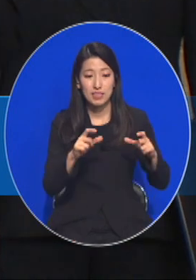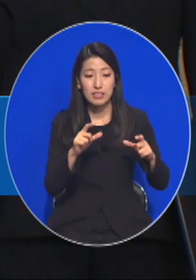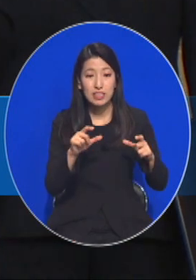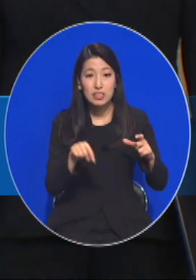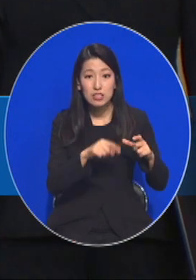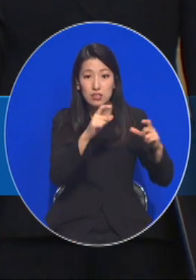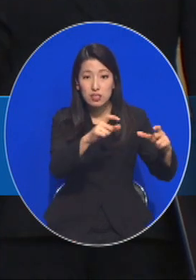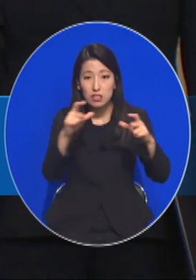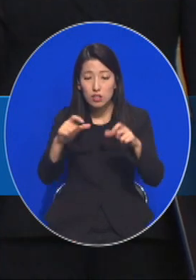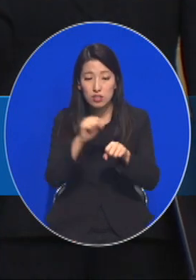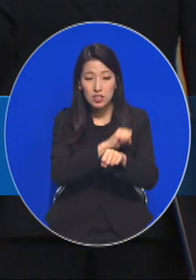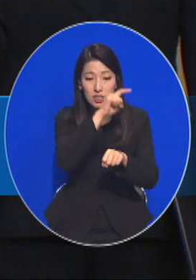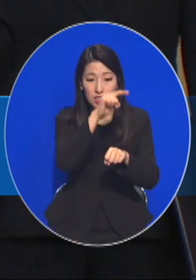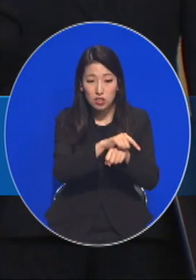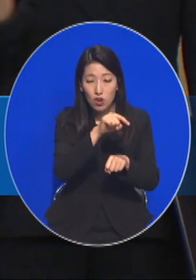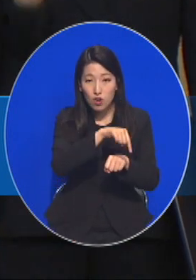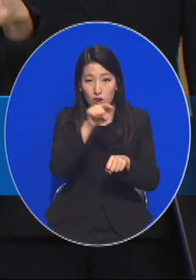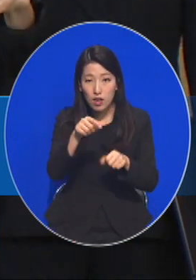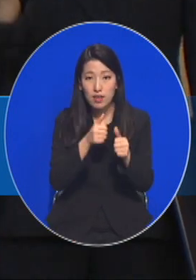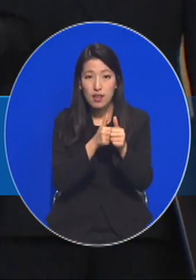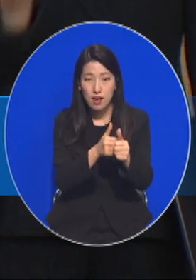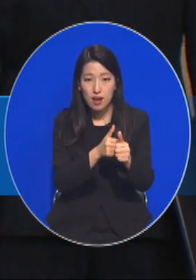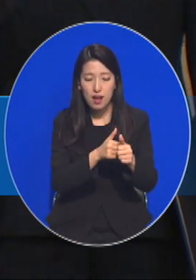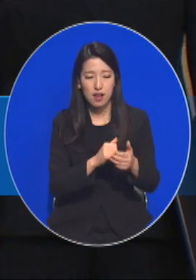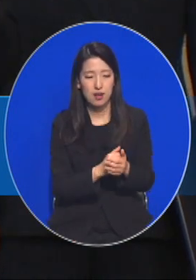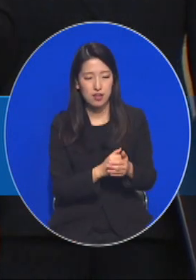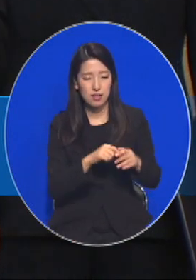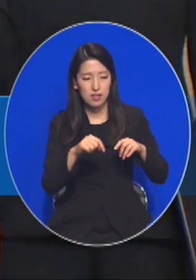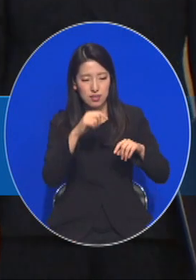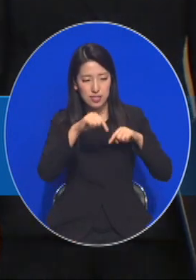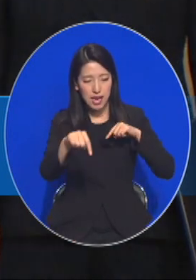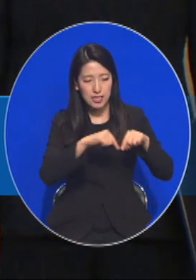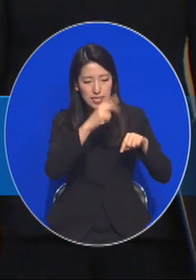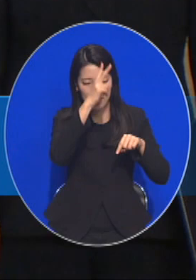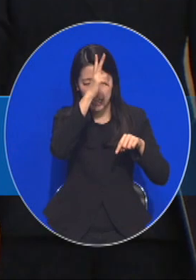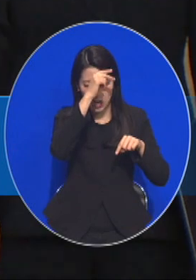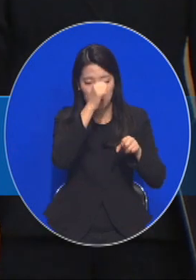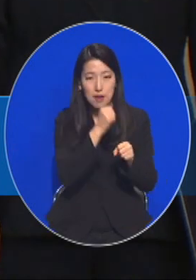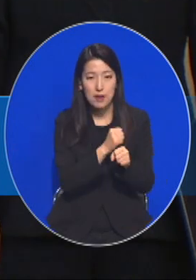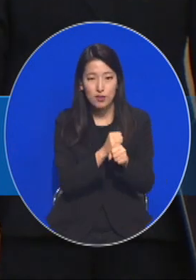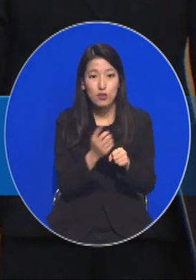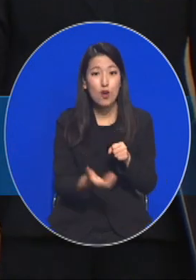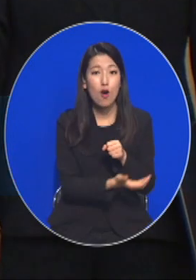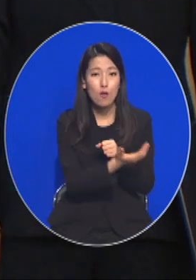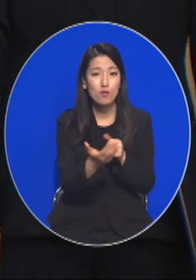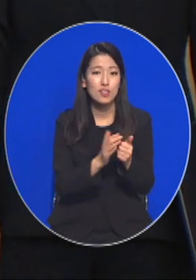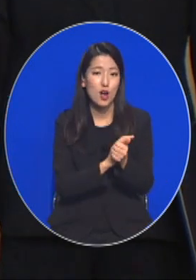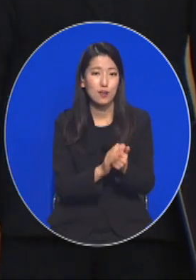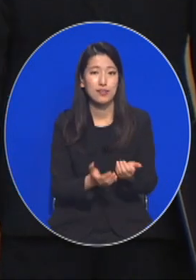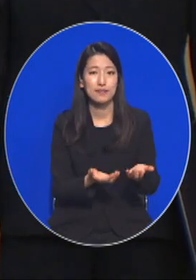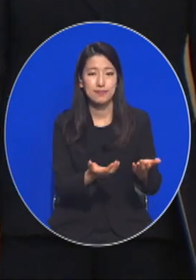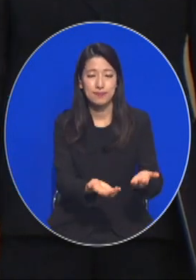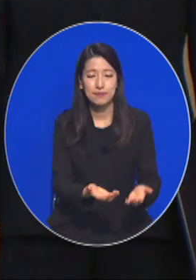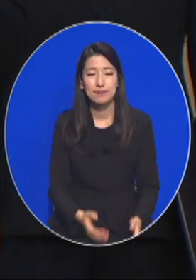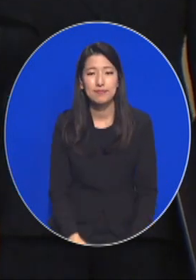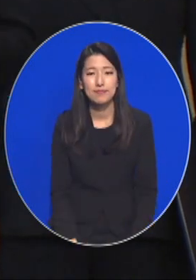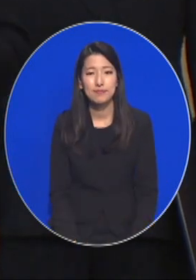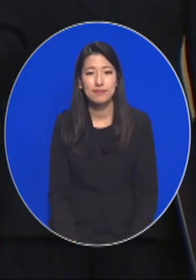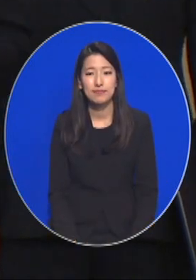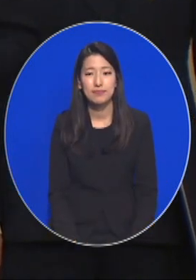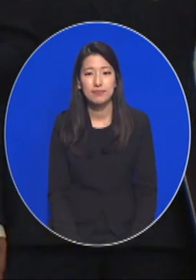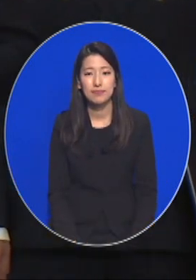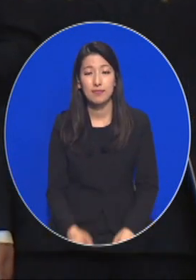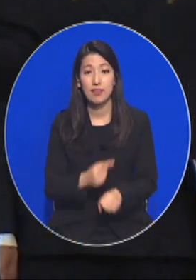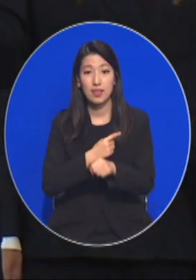특성에 맞는 효과적인 치안 서비스를 누리실 수 있습니다. 진 장관은 내년